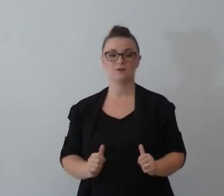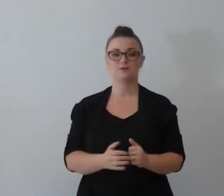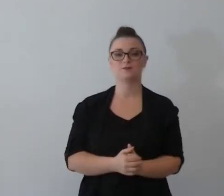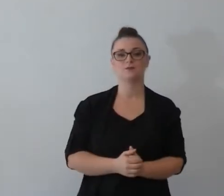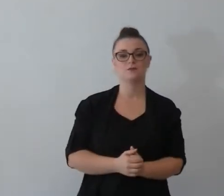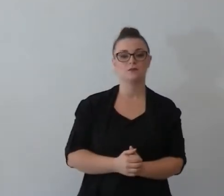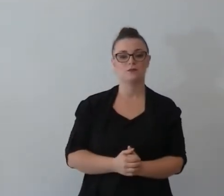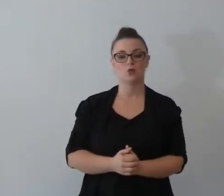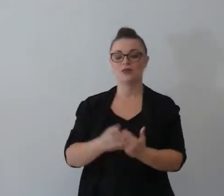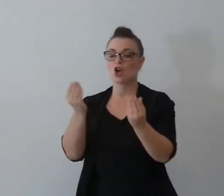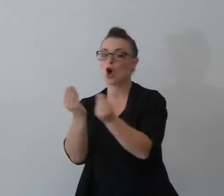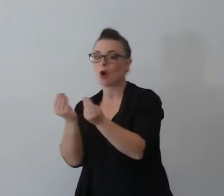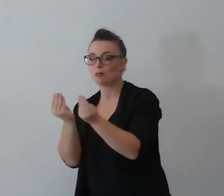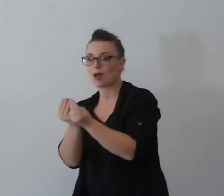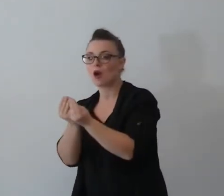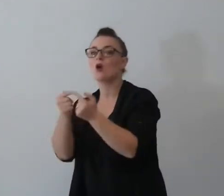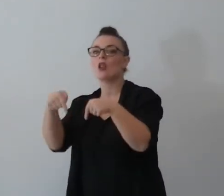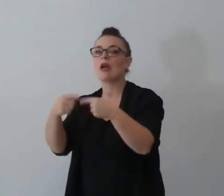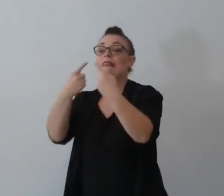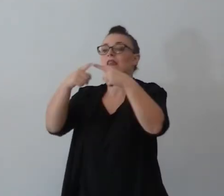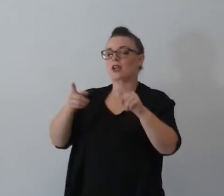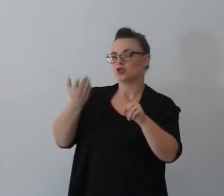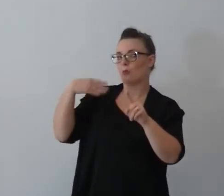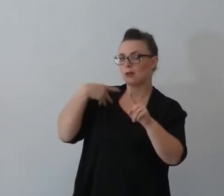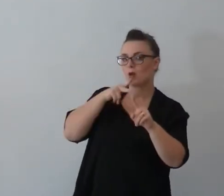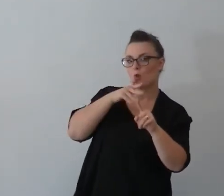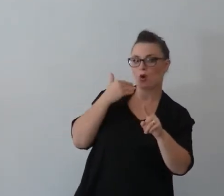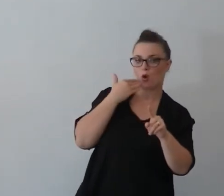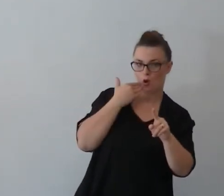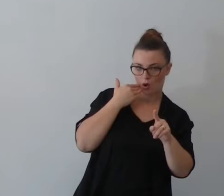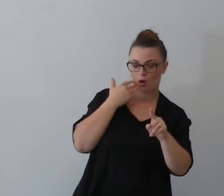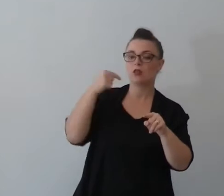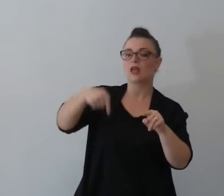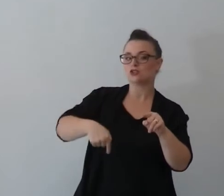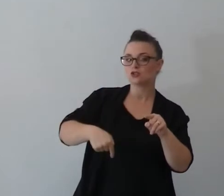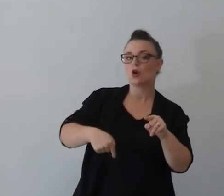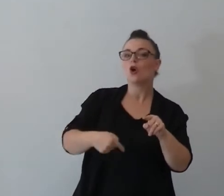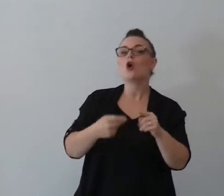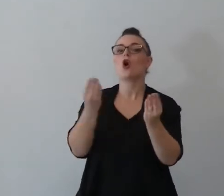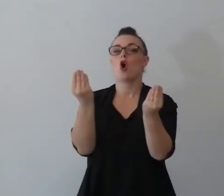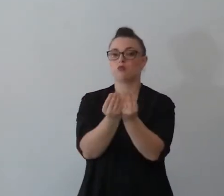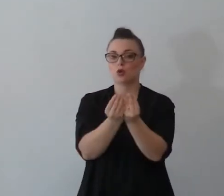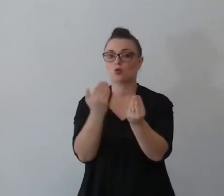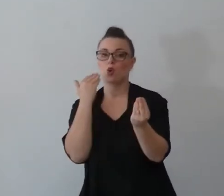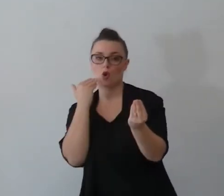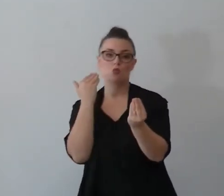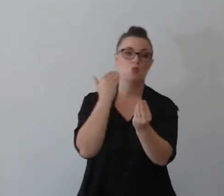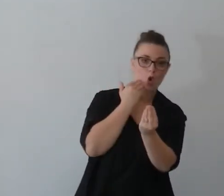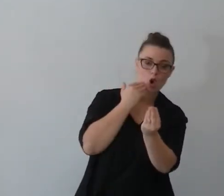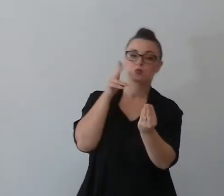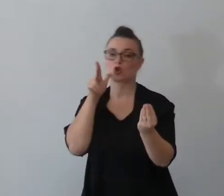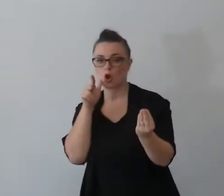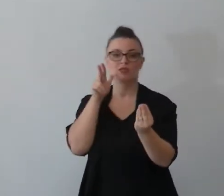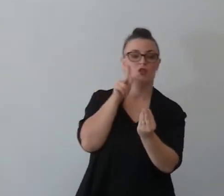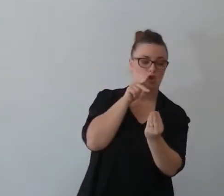diventa differente la coppia normalmente è un uomo e una donna adesso la coppia può essere un uomo un altro uomo, una donna